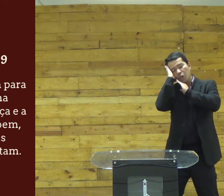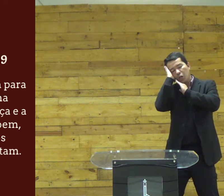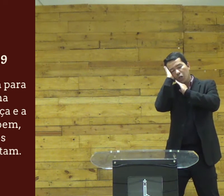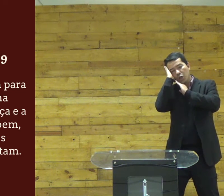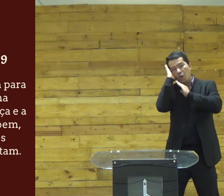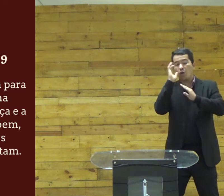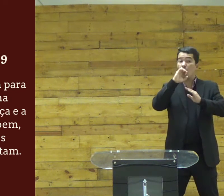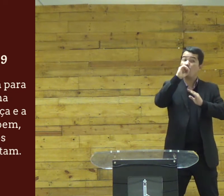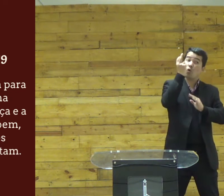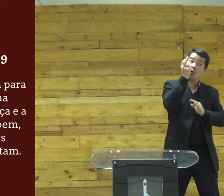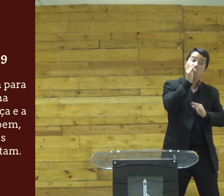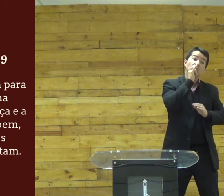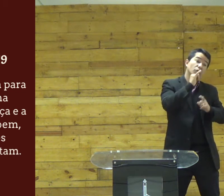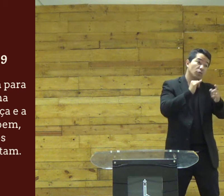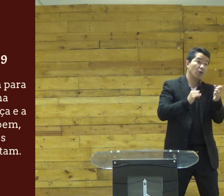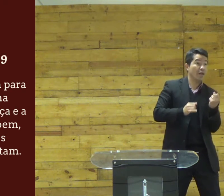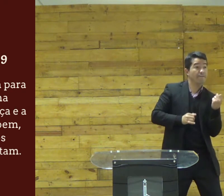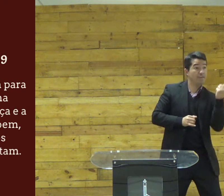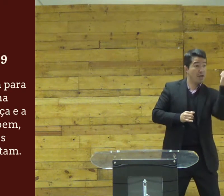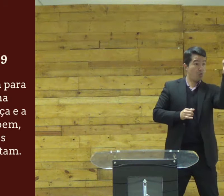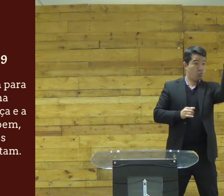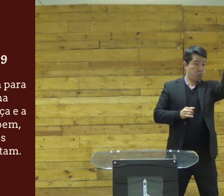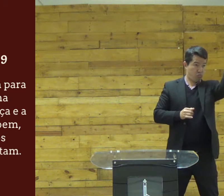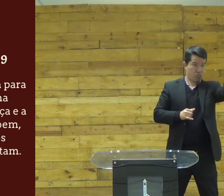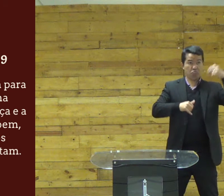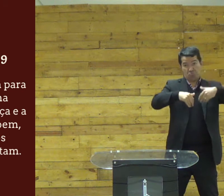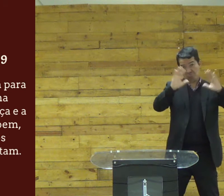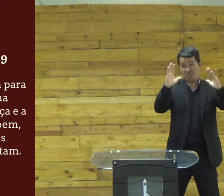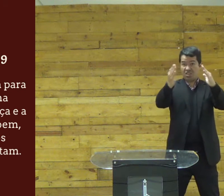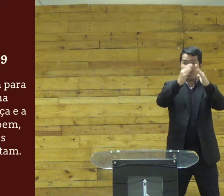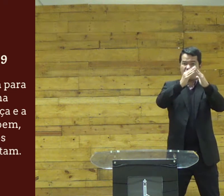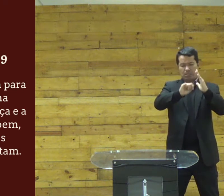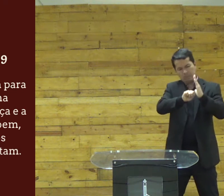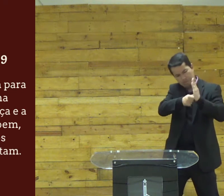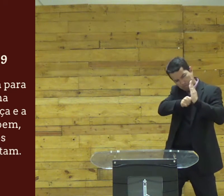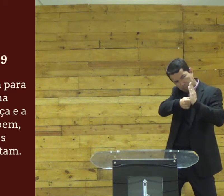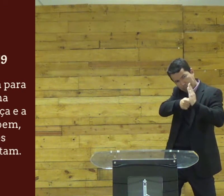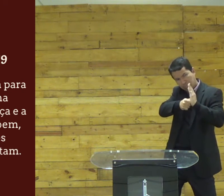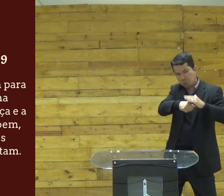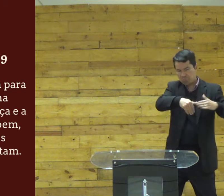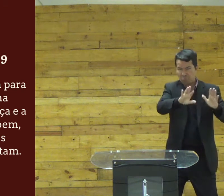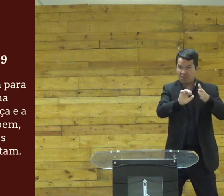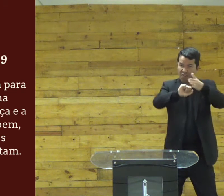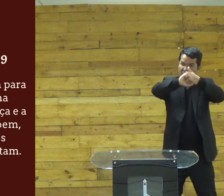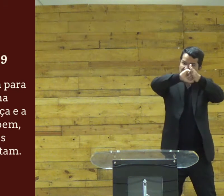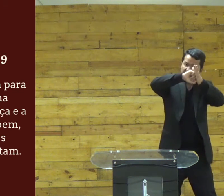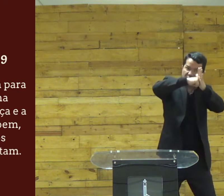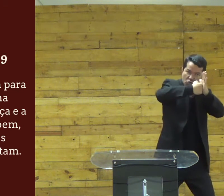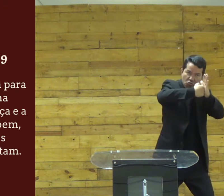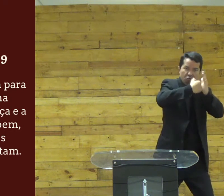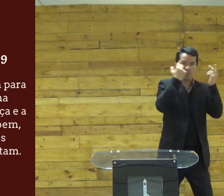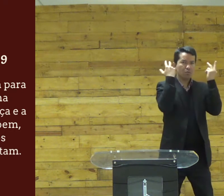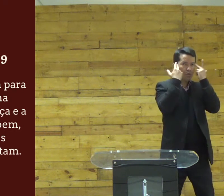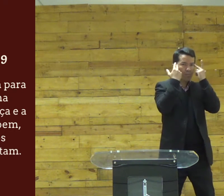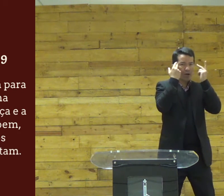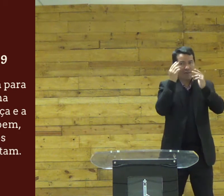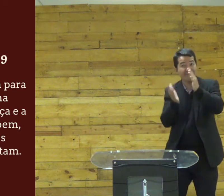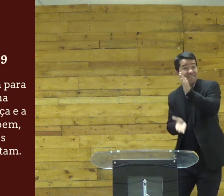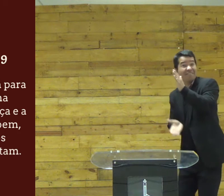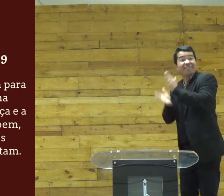dormindo ou você viajou né foi pra fora não estava ali na sua casa e a porta está trancada